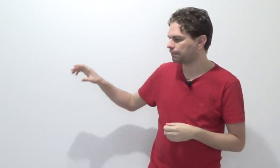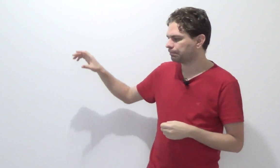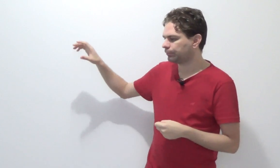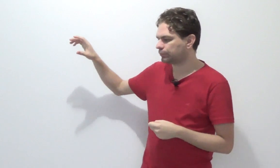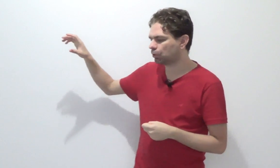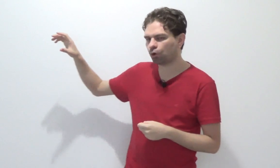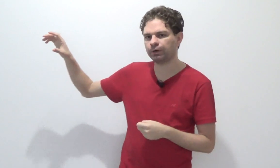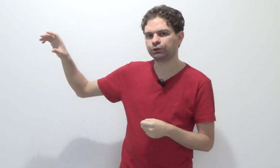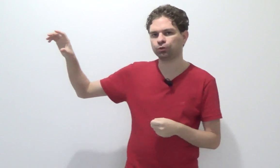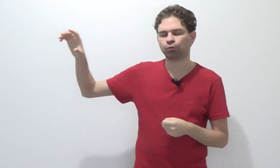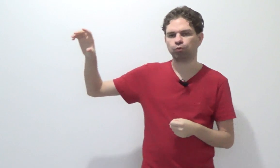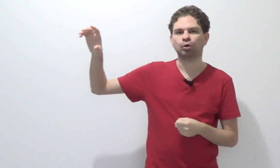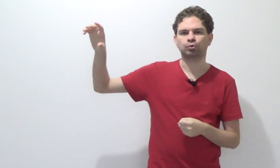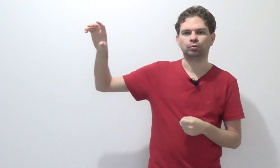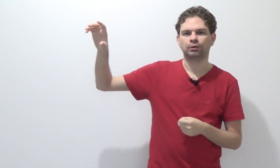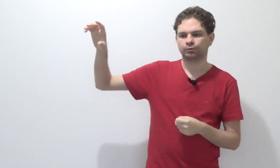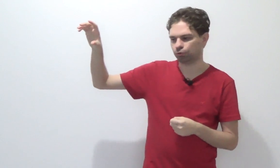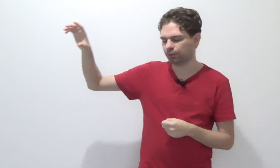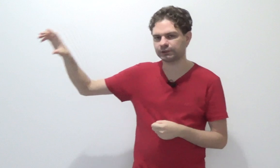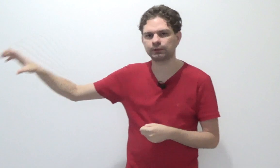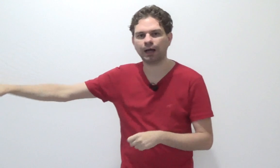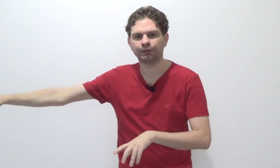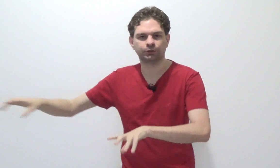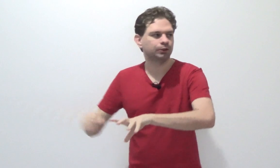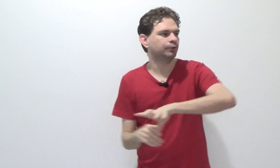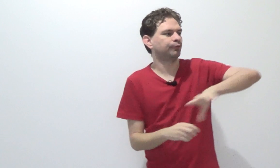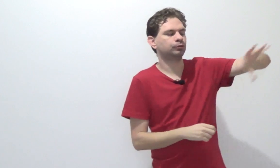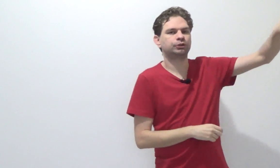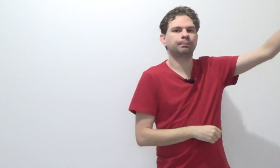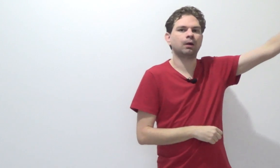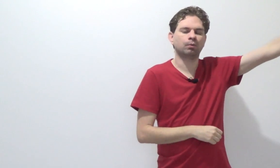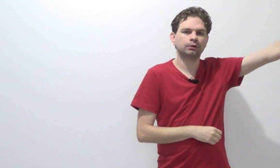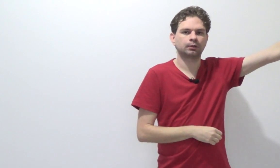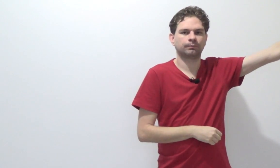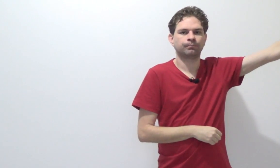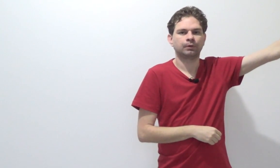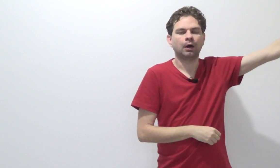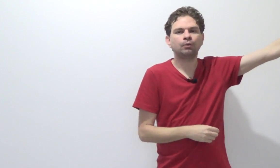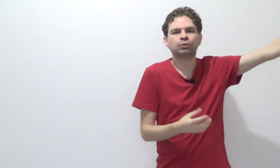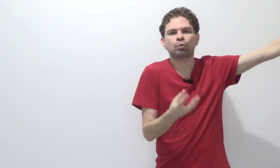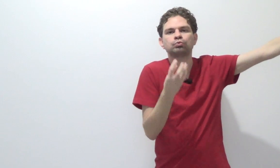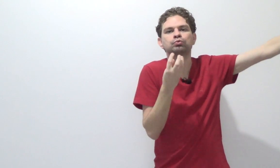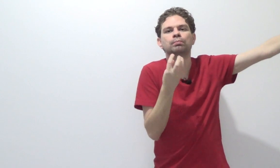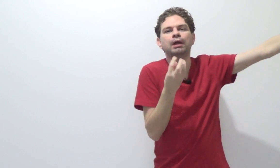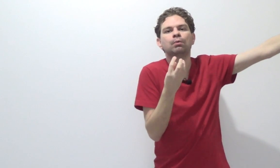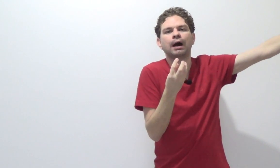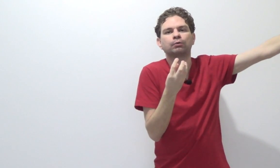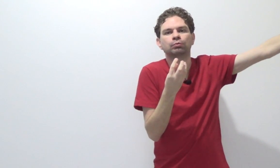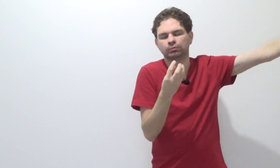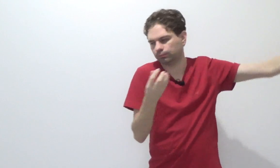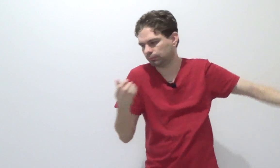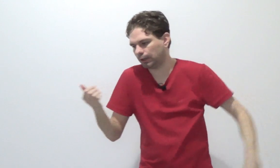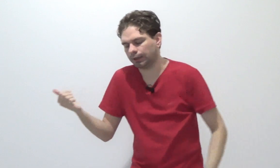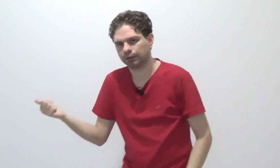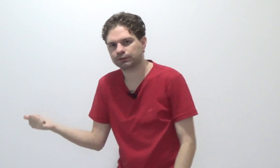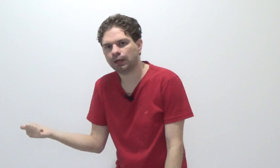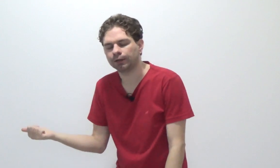Se eu cometi um furto numa cidade e fugi pra outra, aonde eu consomei o ato? Naquela cidade.